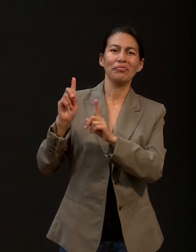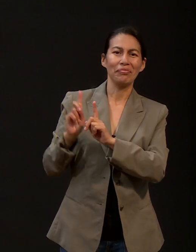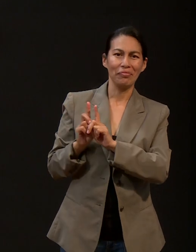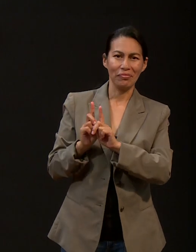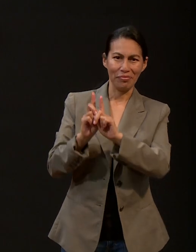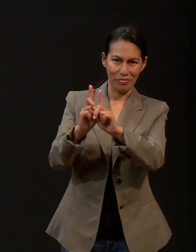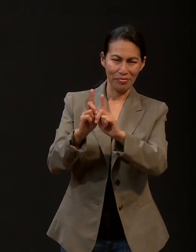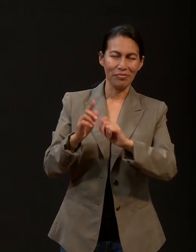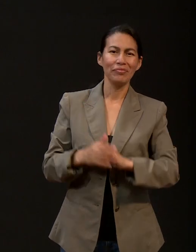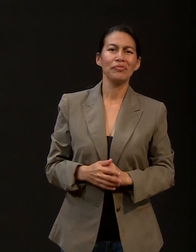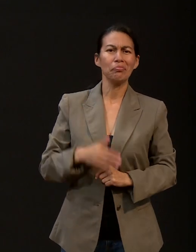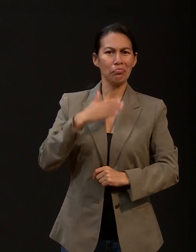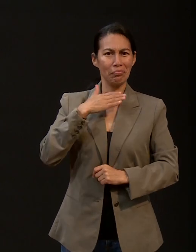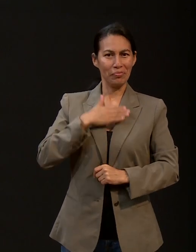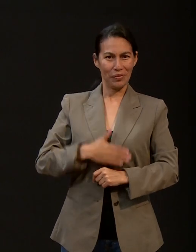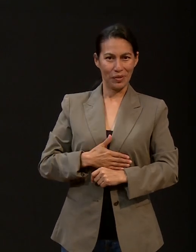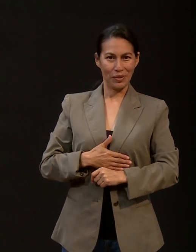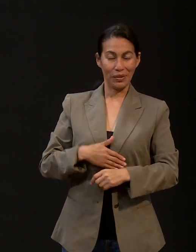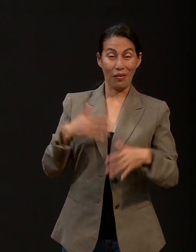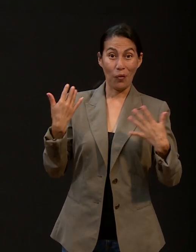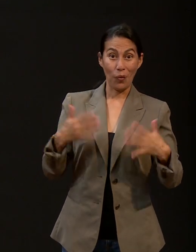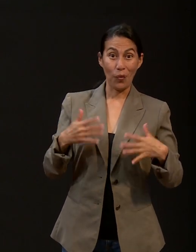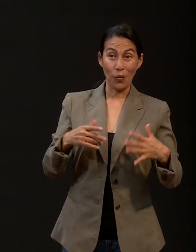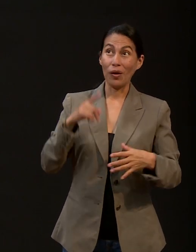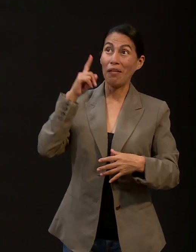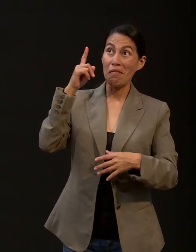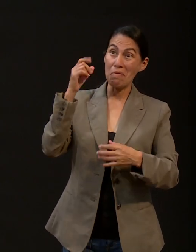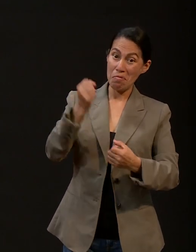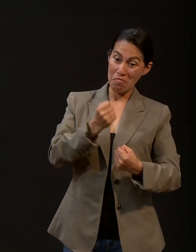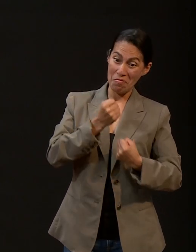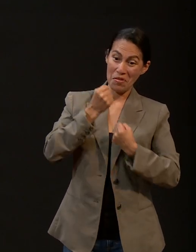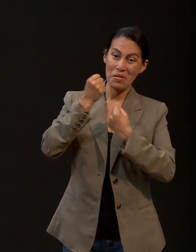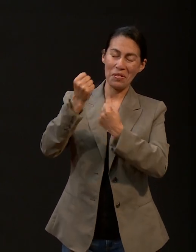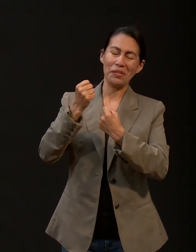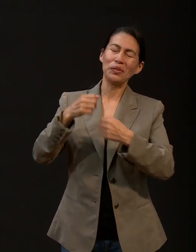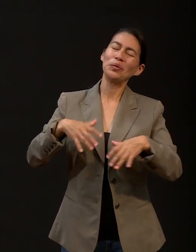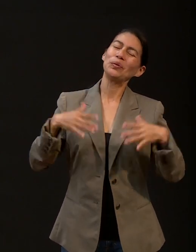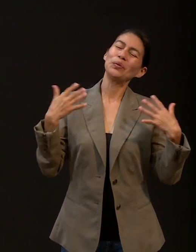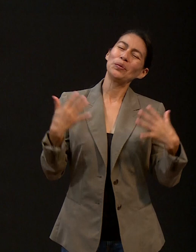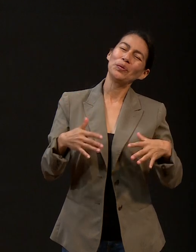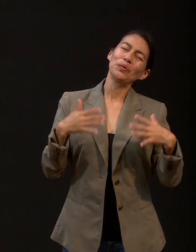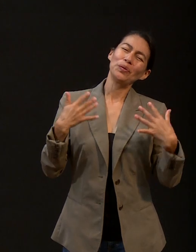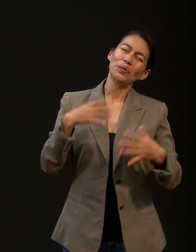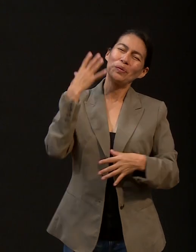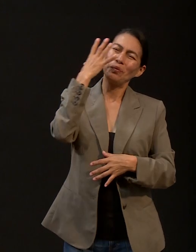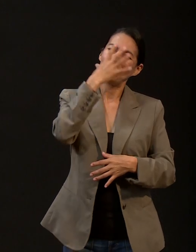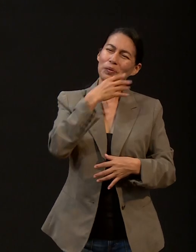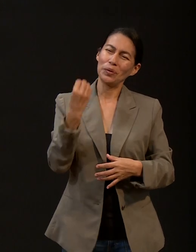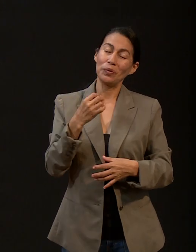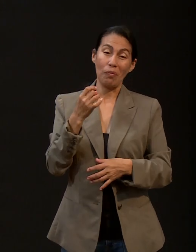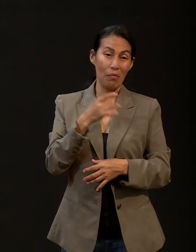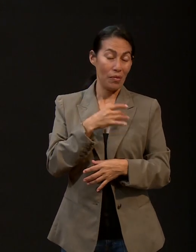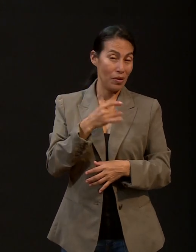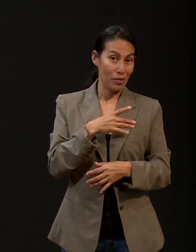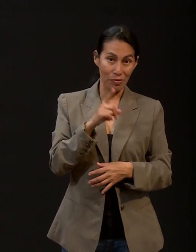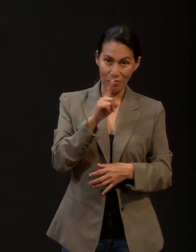que ver qué diestra del Todopoderoso. Así es, No tengamos miedo. Qué maravillosa promesa.